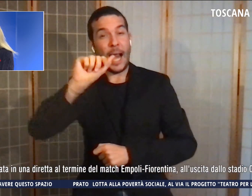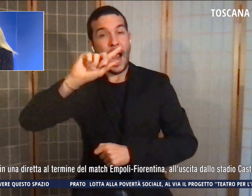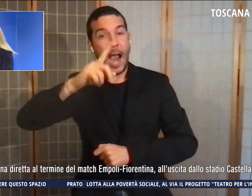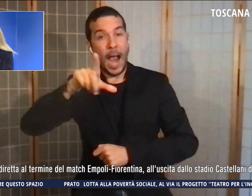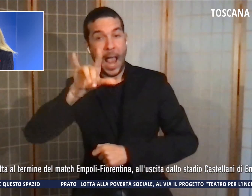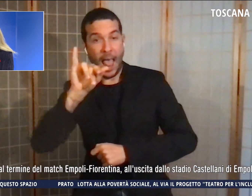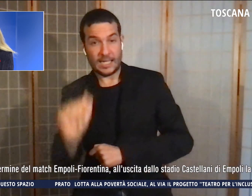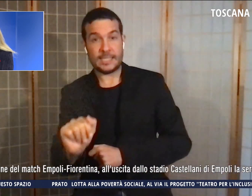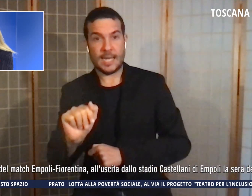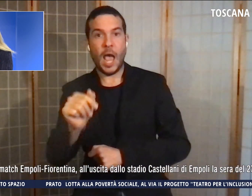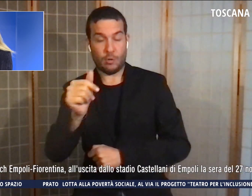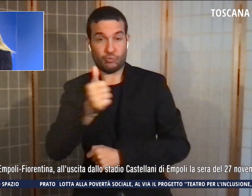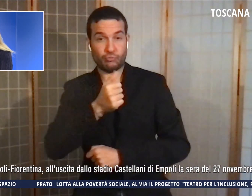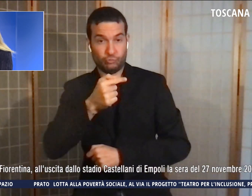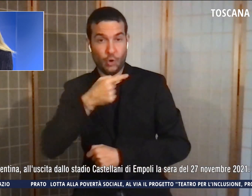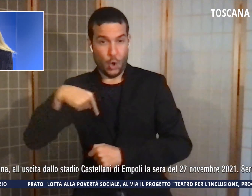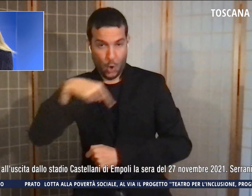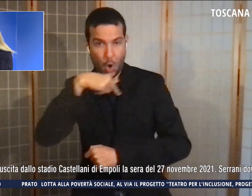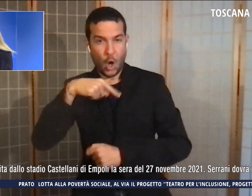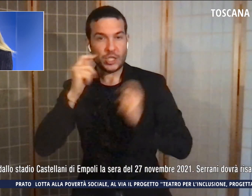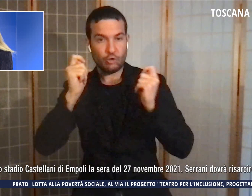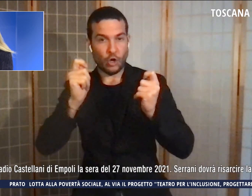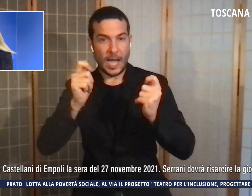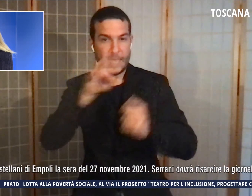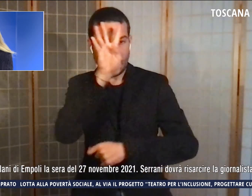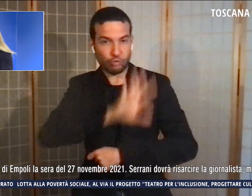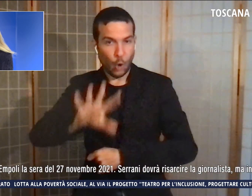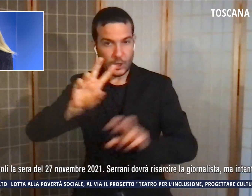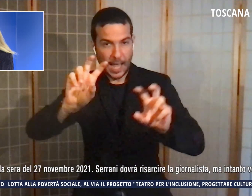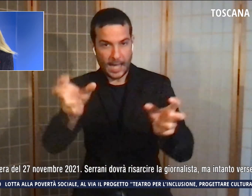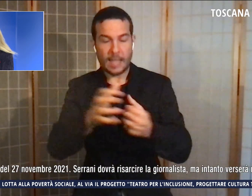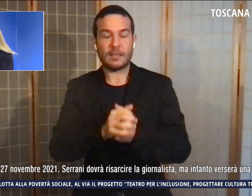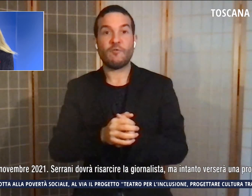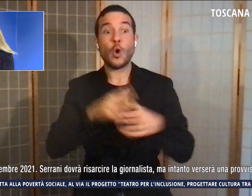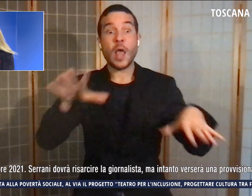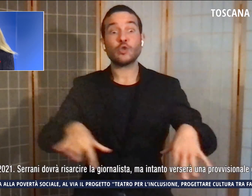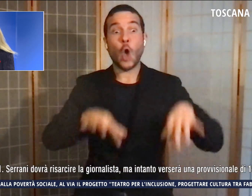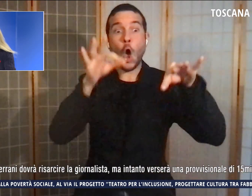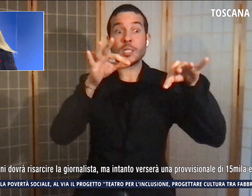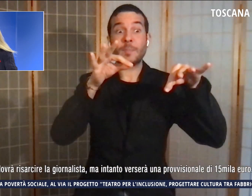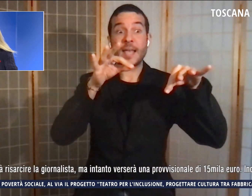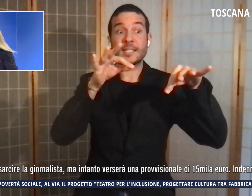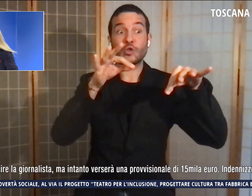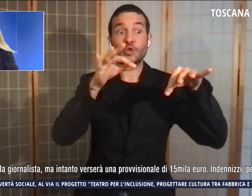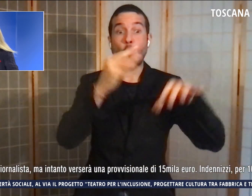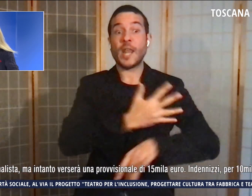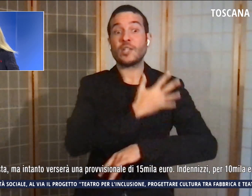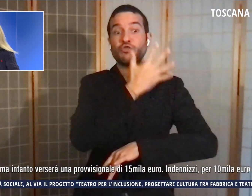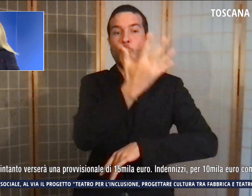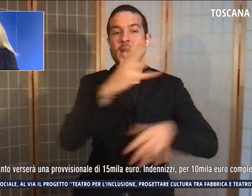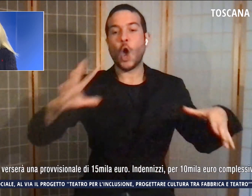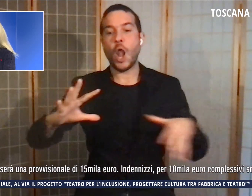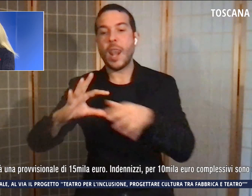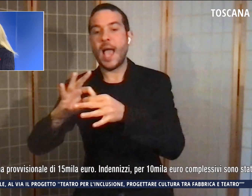Il giudice ha disposto la sospensione della pena per cinque anni subordinandola alla partecipazione dell